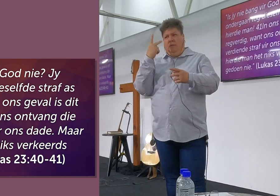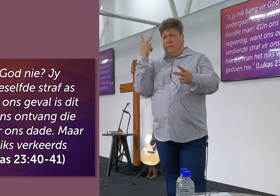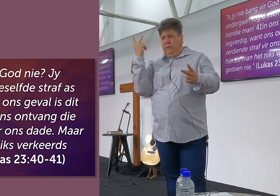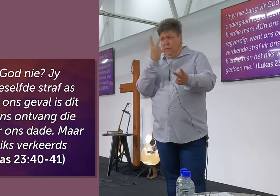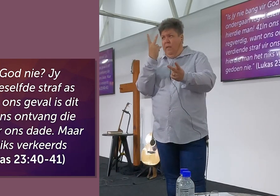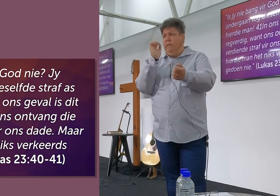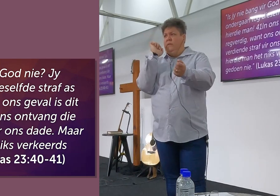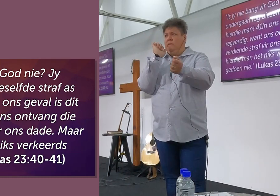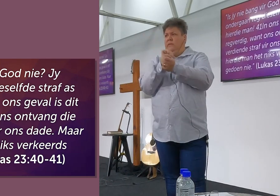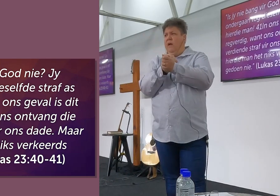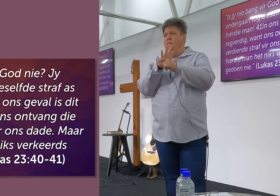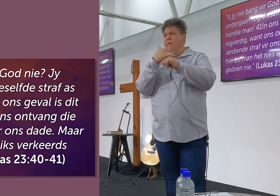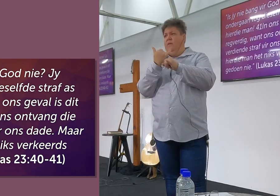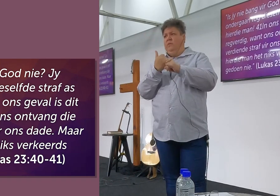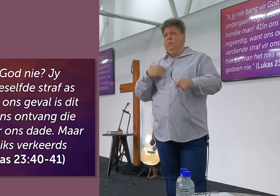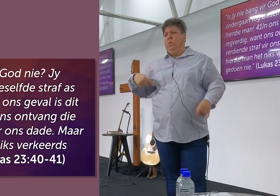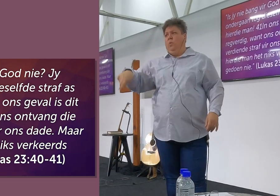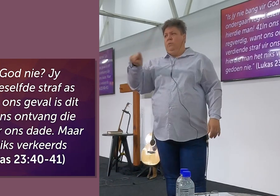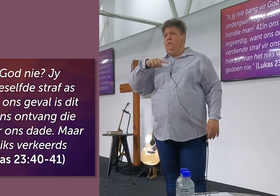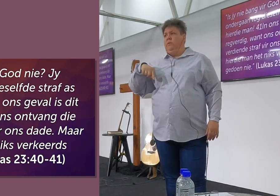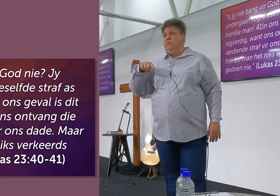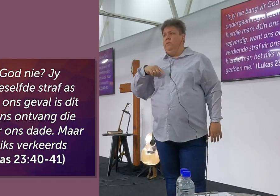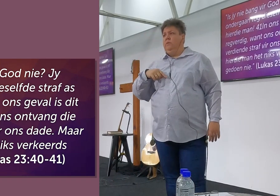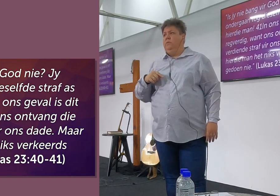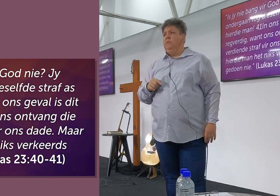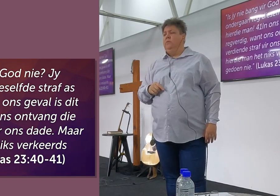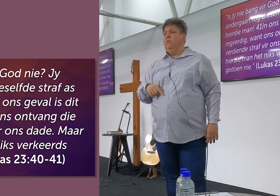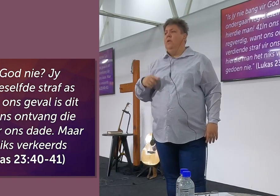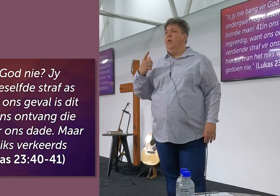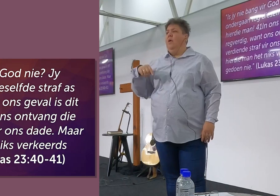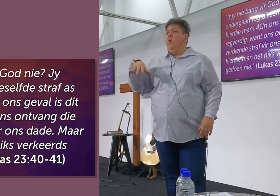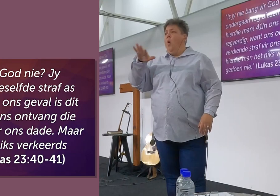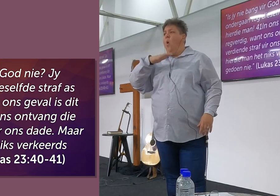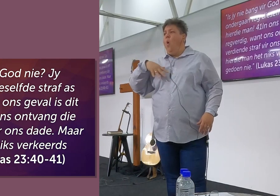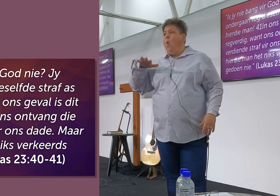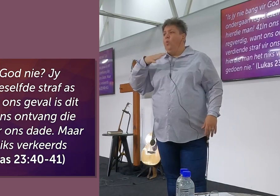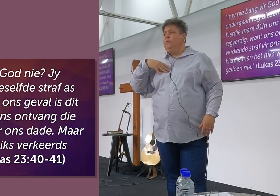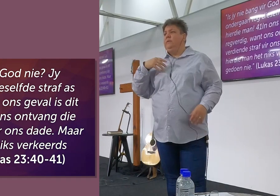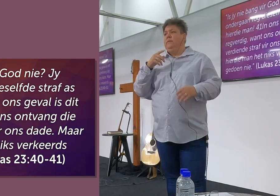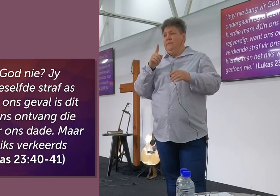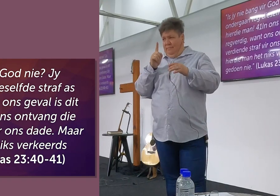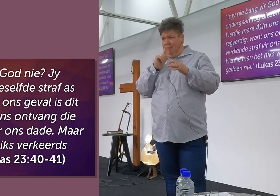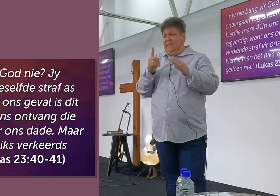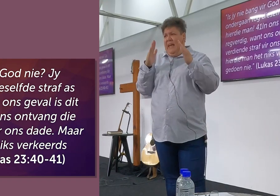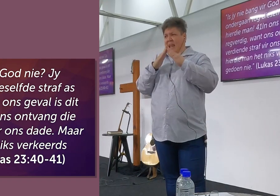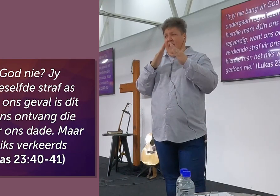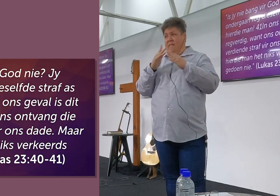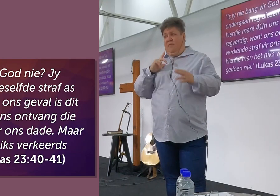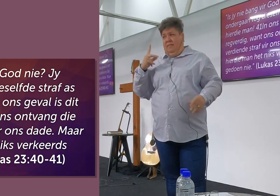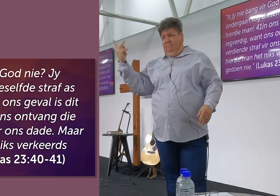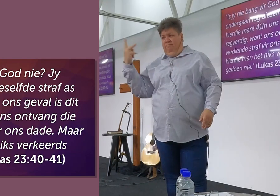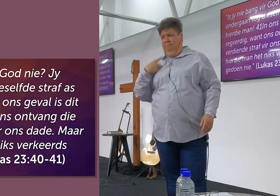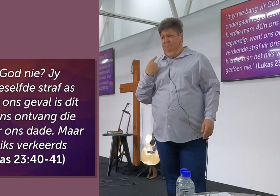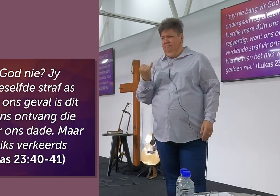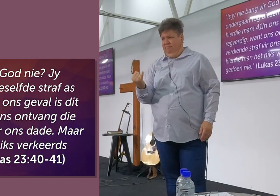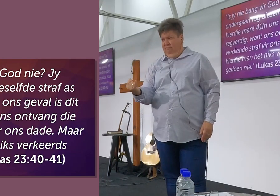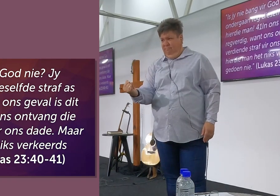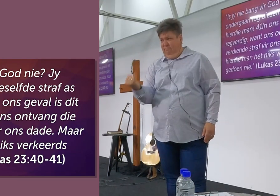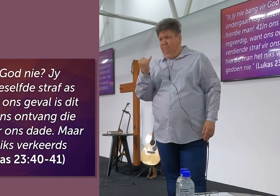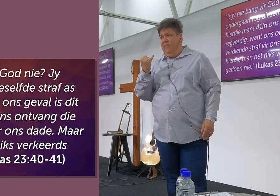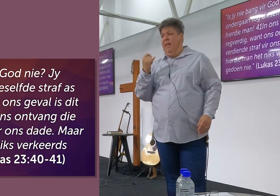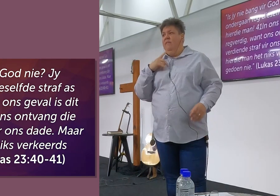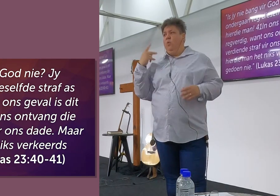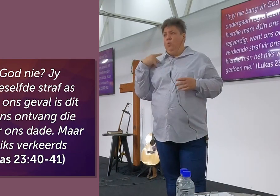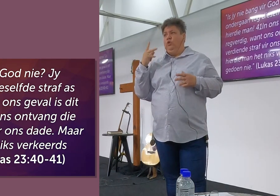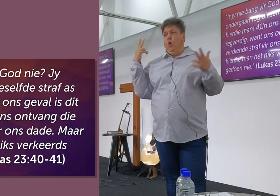Jy, jy ondergaan toch die safte straf as hierdie man. In ons geval is dit rechtvaardig. Want ons ontvang die verdiende